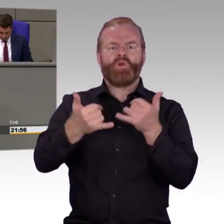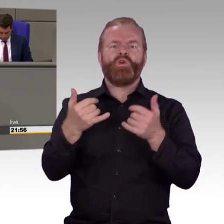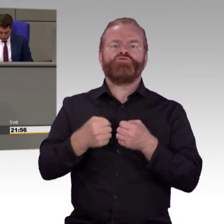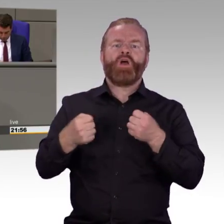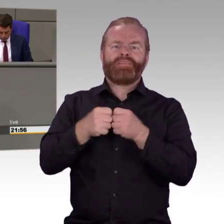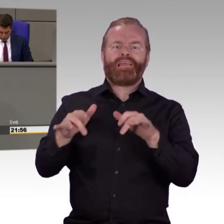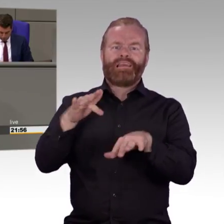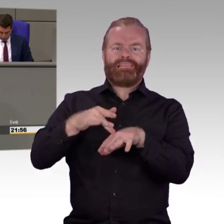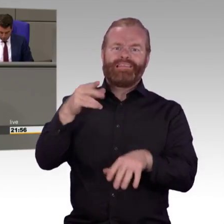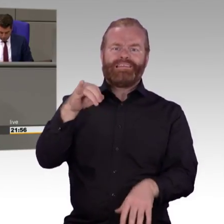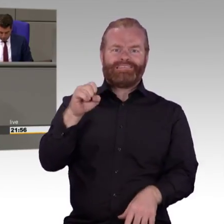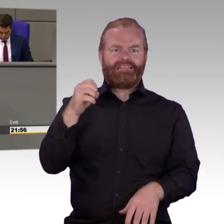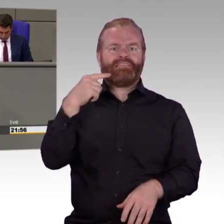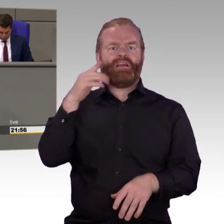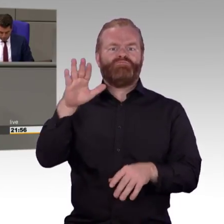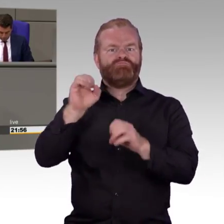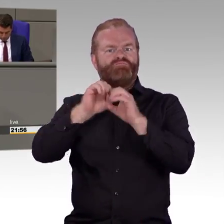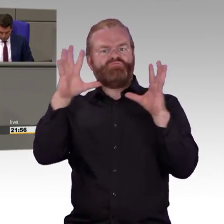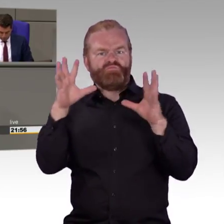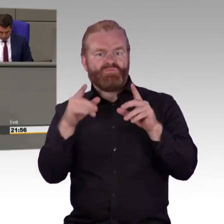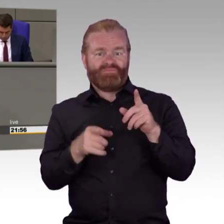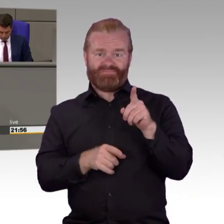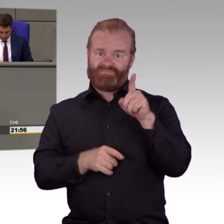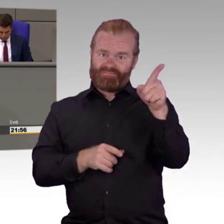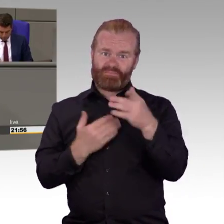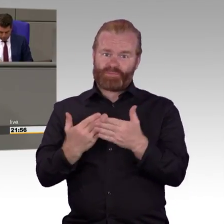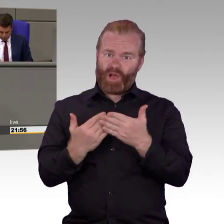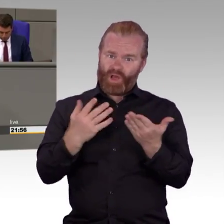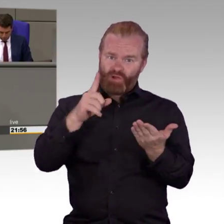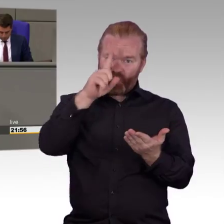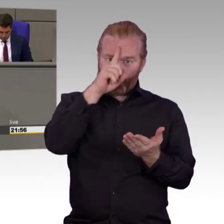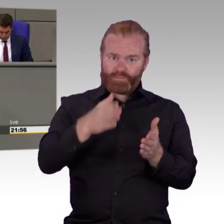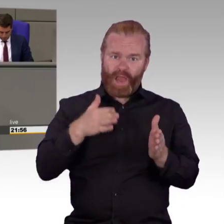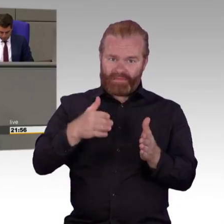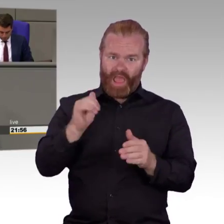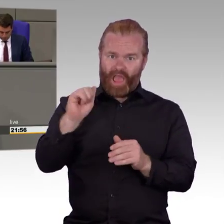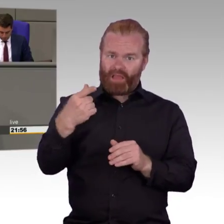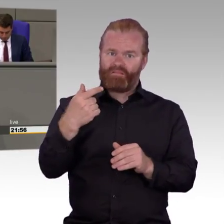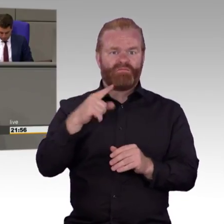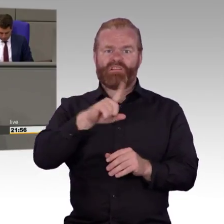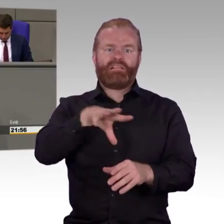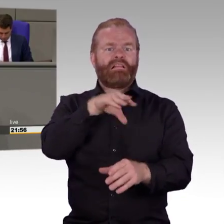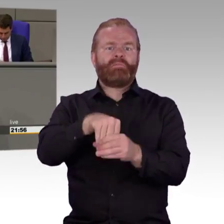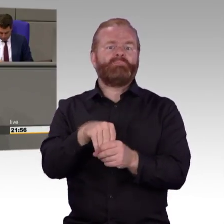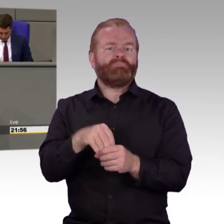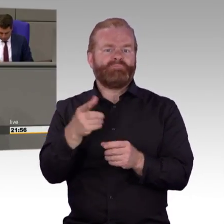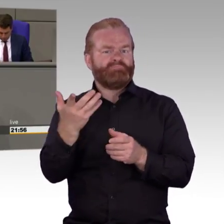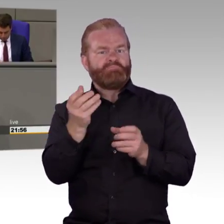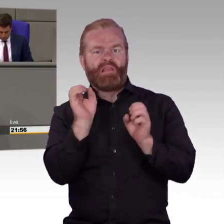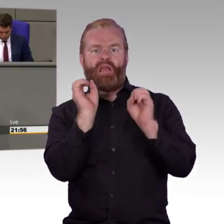insbesondere einen stärkeren Blick auf barrierefreie Arbeitsplätze bei den öffentlichen Stellen. Aber im Ergebnis